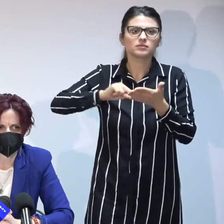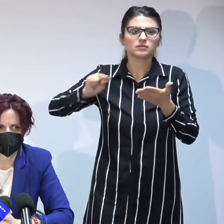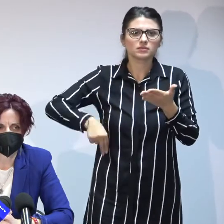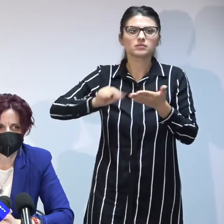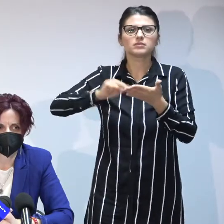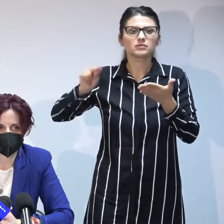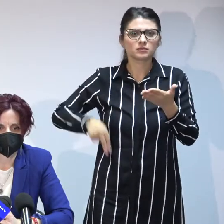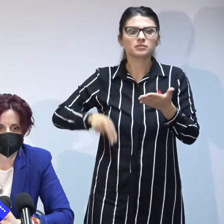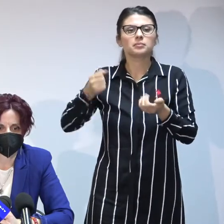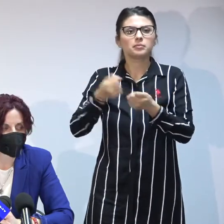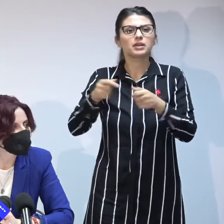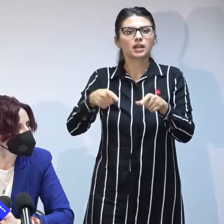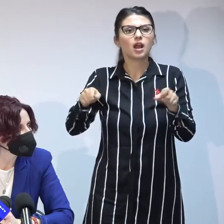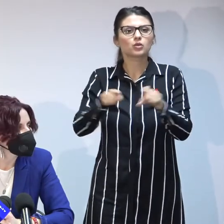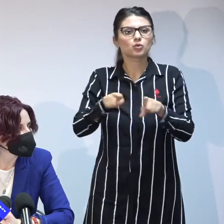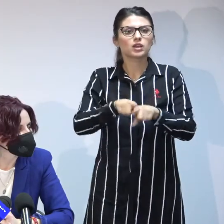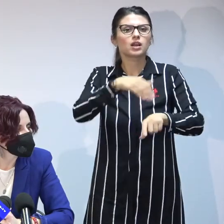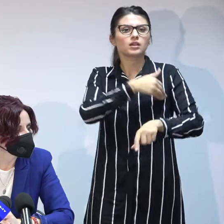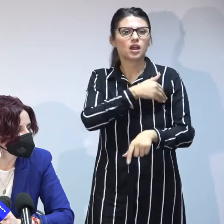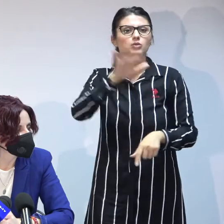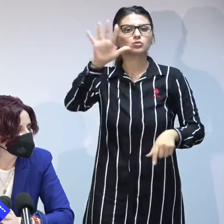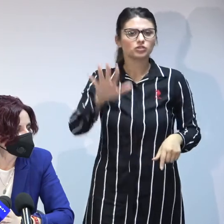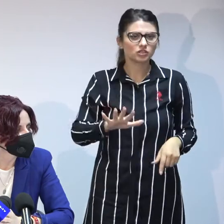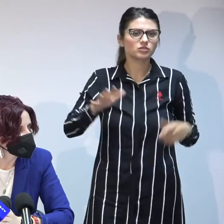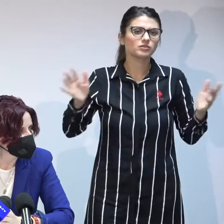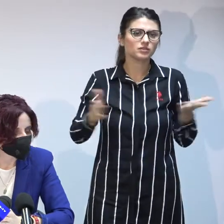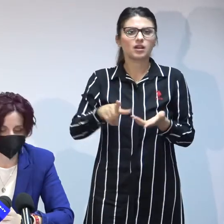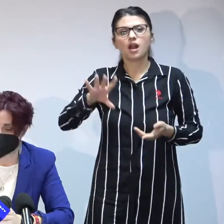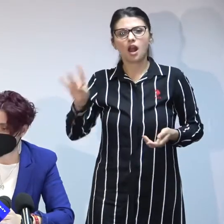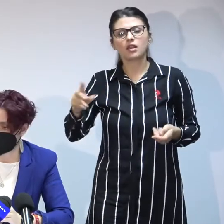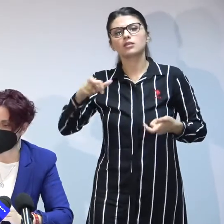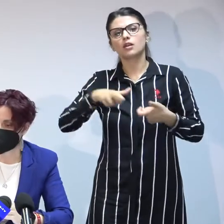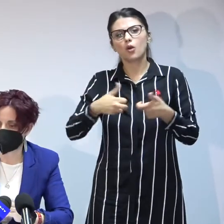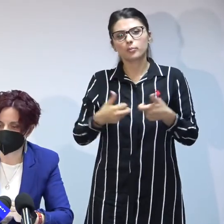rudele de gradul 5 că acolo înțeleg că e o altă complicăciune